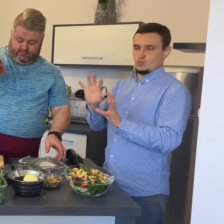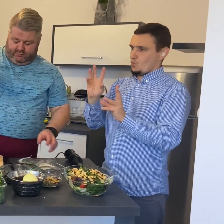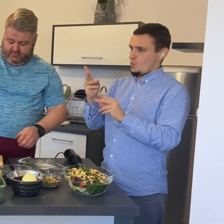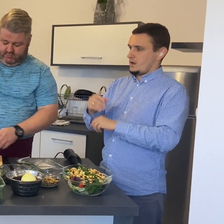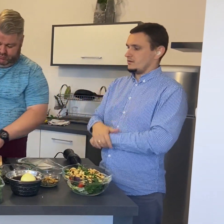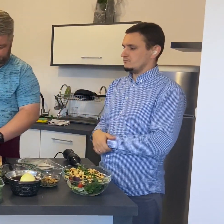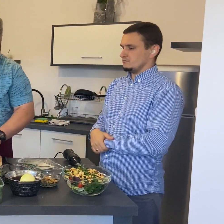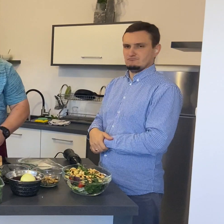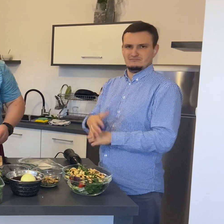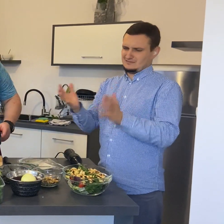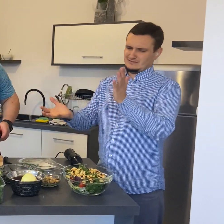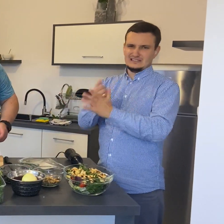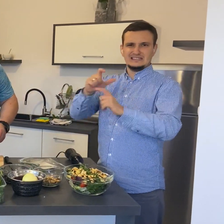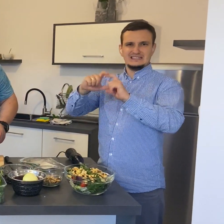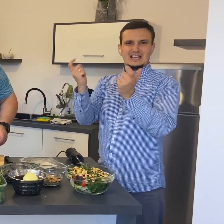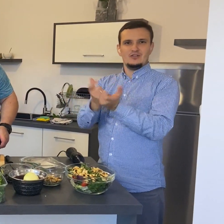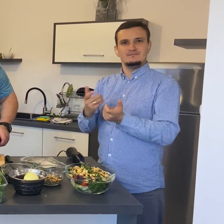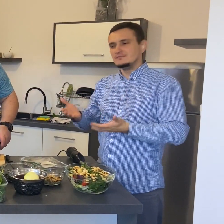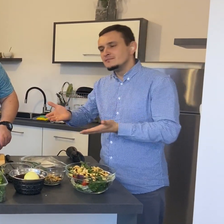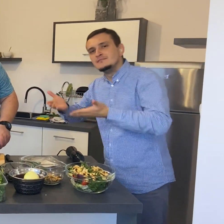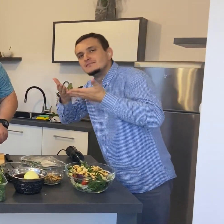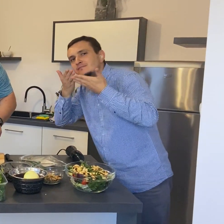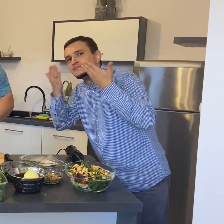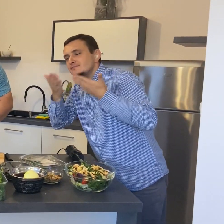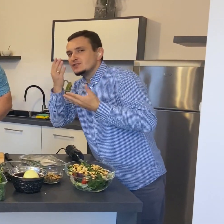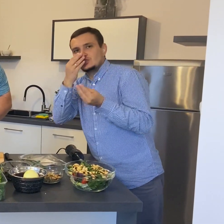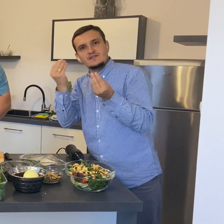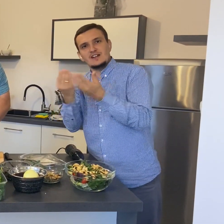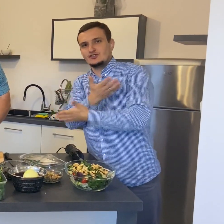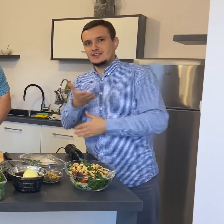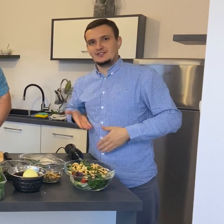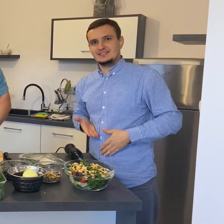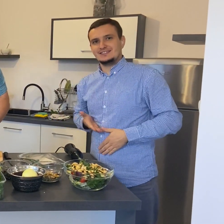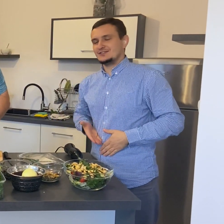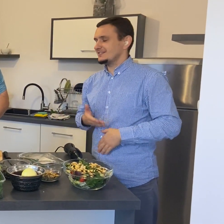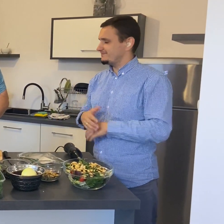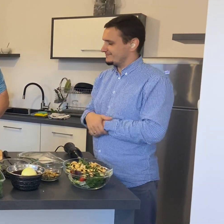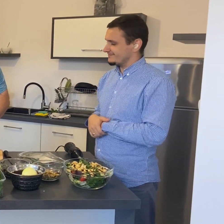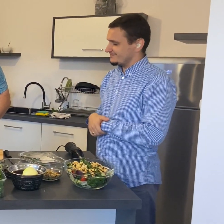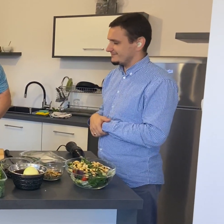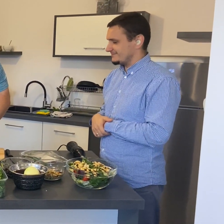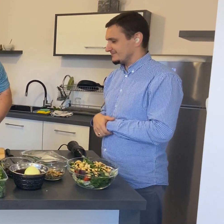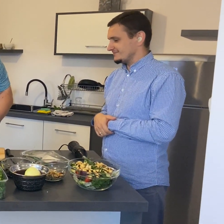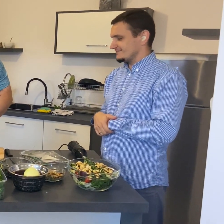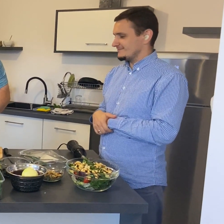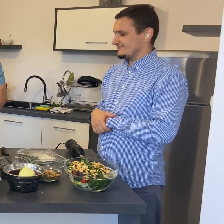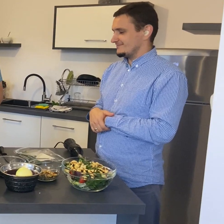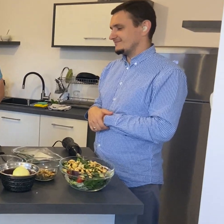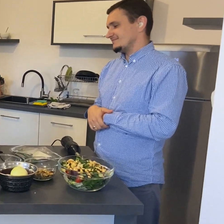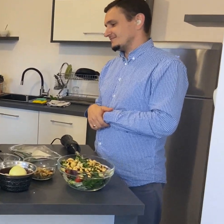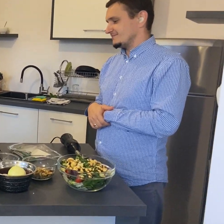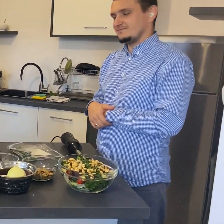wyciągnąć i pokroić w takie oto plasterki